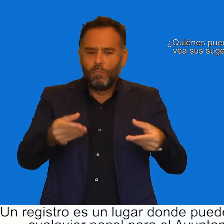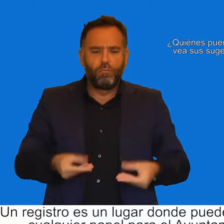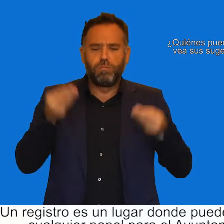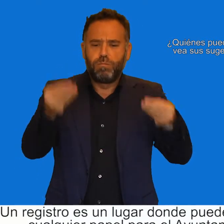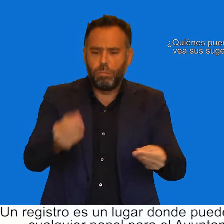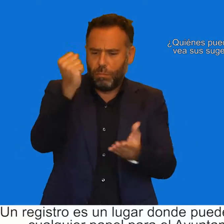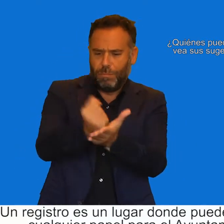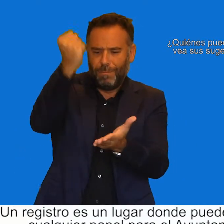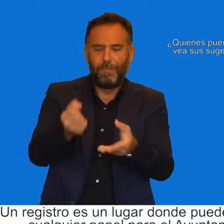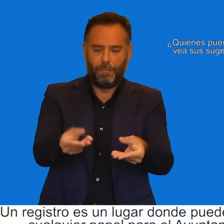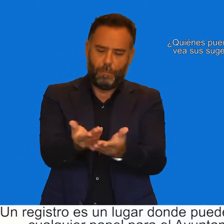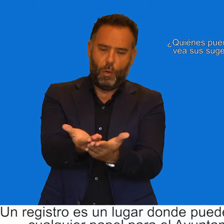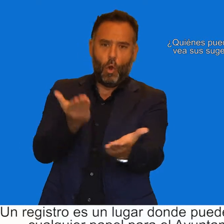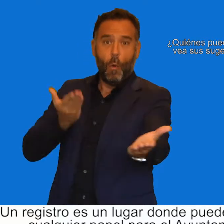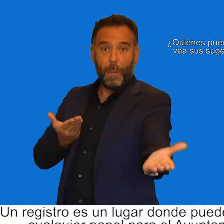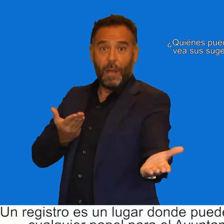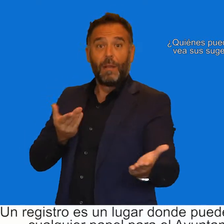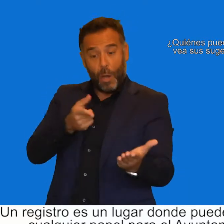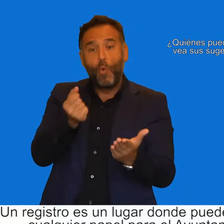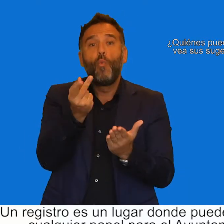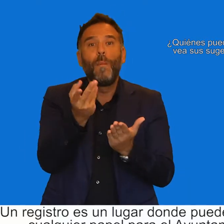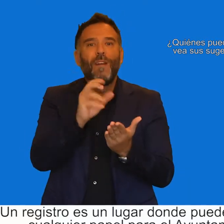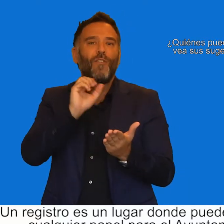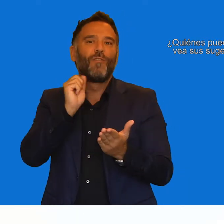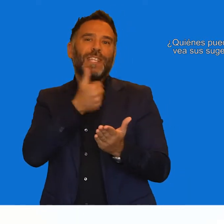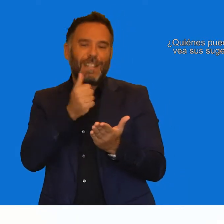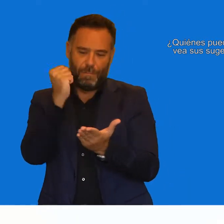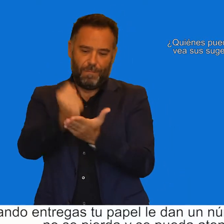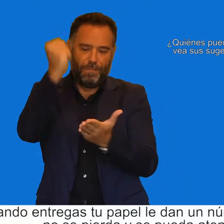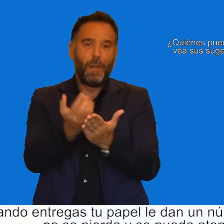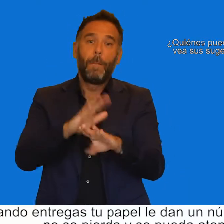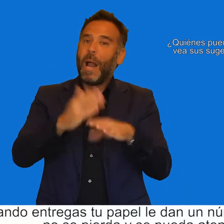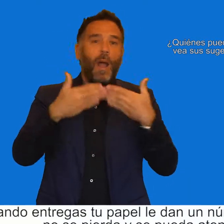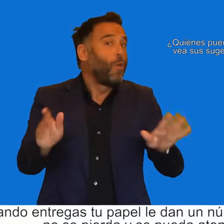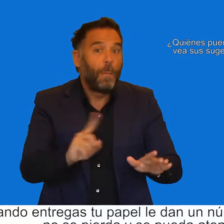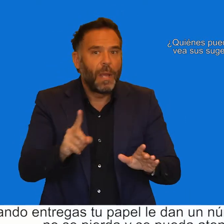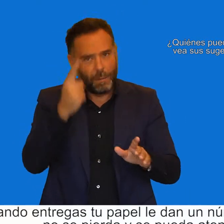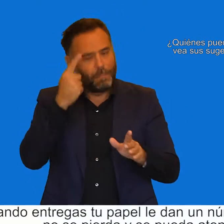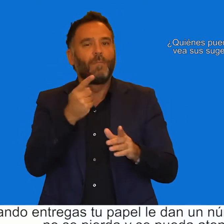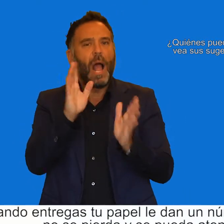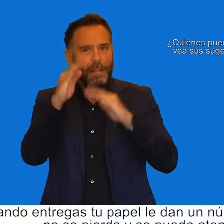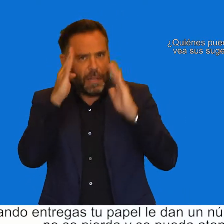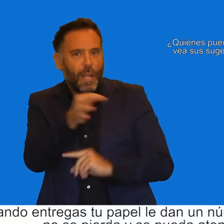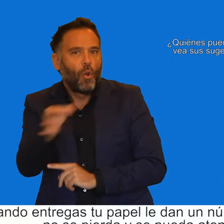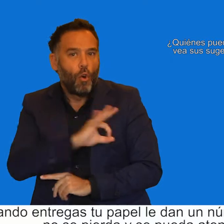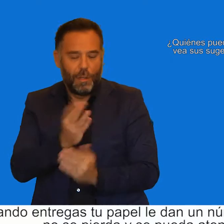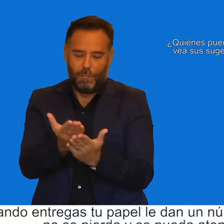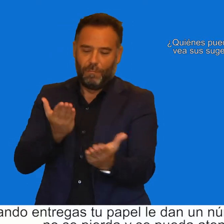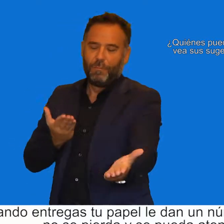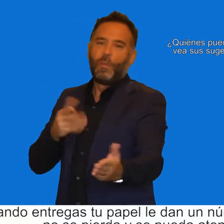es un lugar donde puedes entregar cualquier papel para el Ayuntamiento. Cuando entregas tu papel, le dan un número para que no se pierda y se